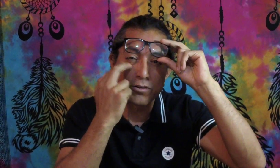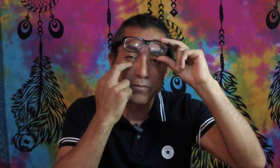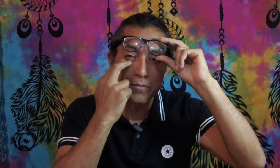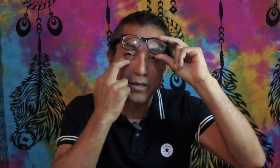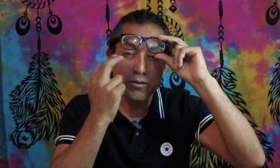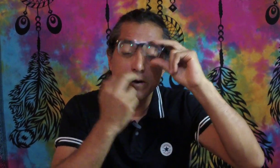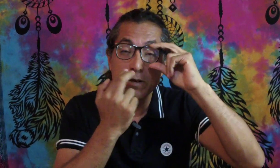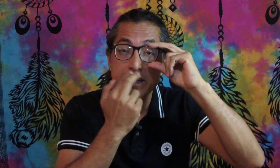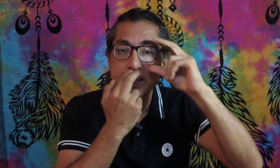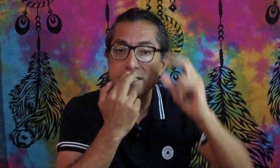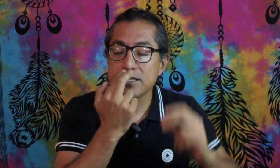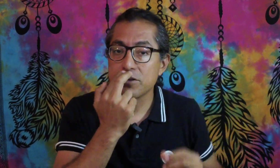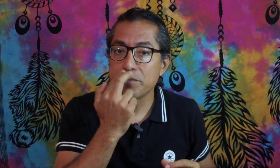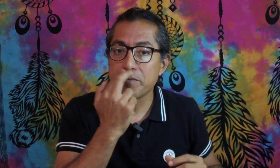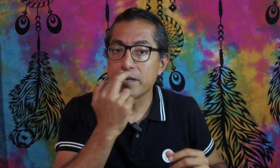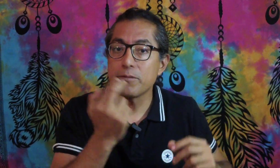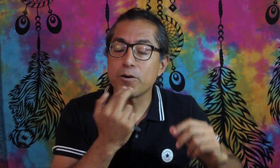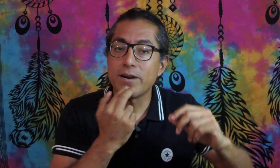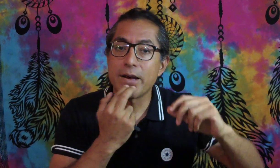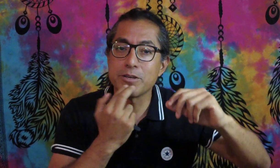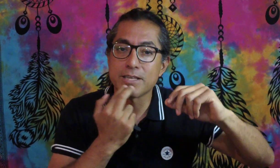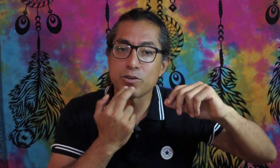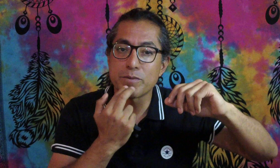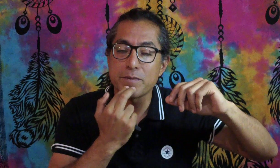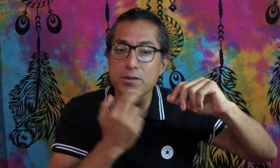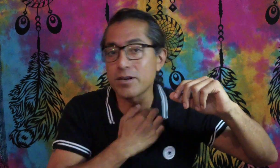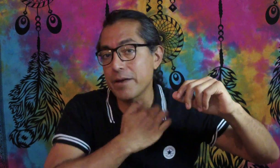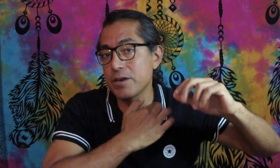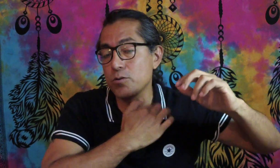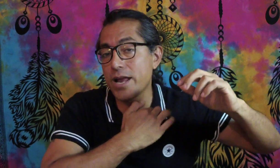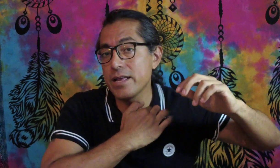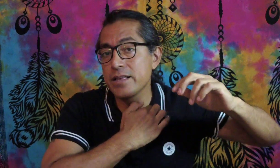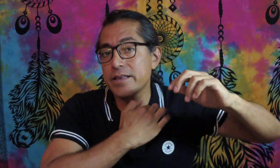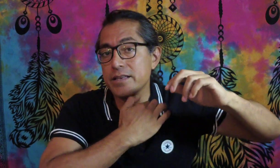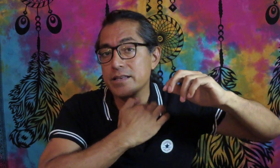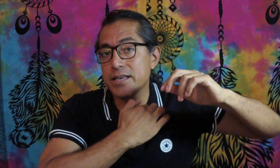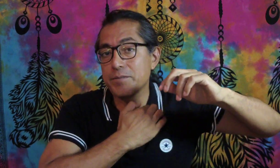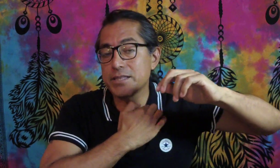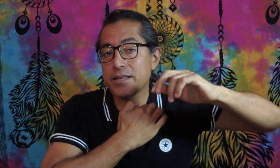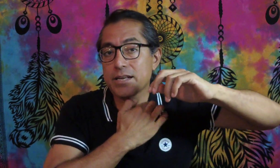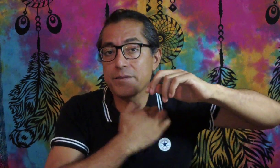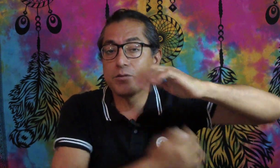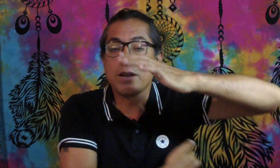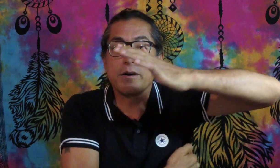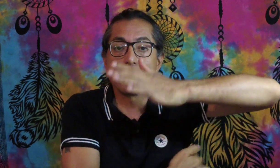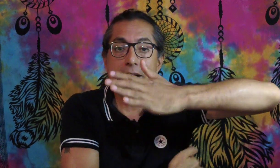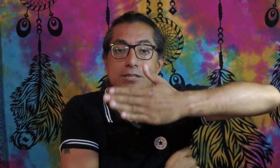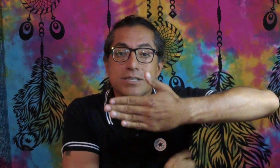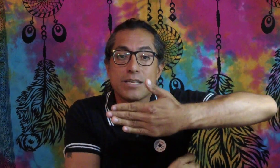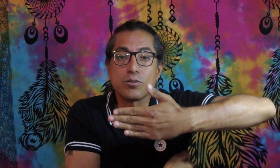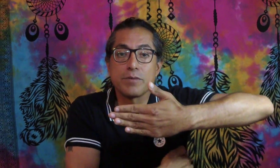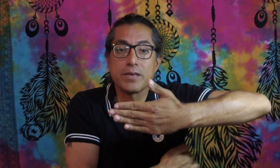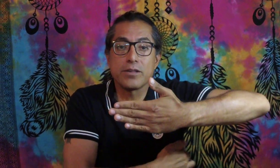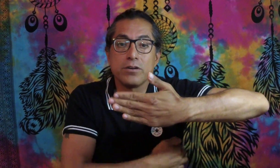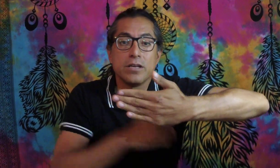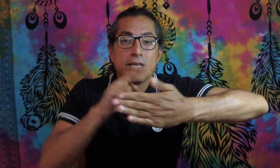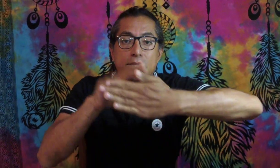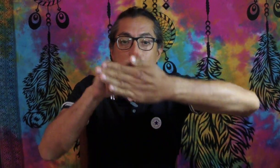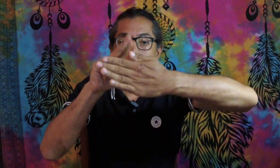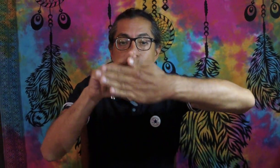enorme miedo, bajo la nariz, este enorme miedo, bajo el labio, este enorme miedo, clavícula, en la mitad de la clavícula, bajo el brazo, este enorme miedo. En todos los